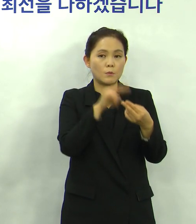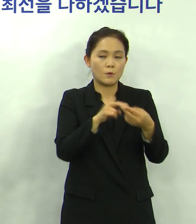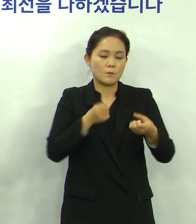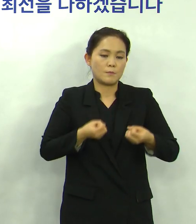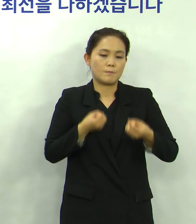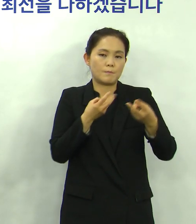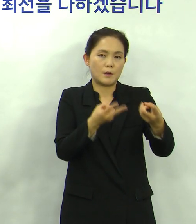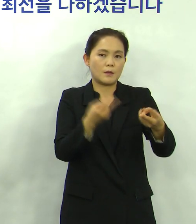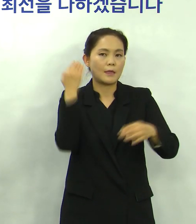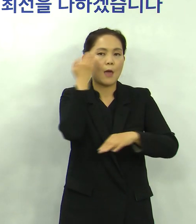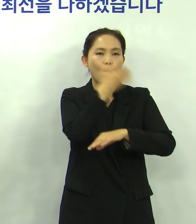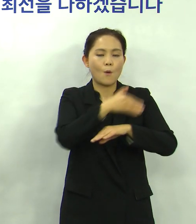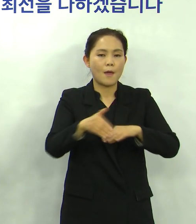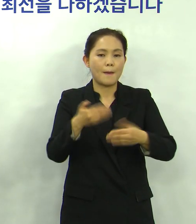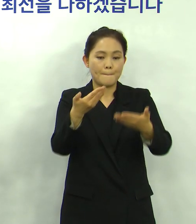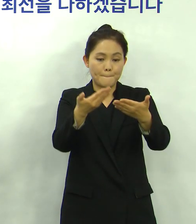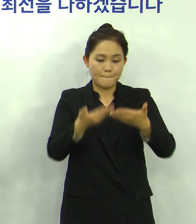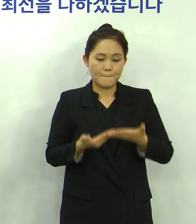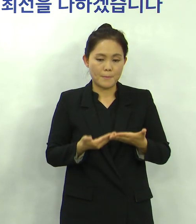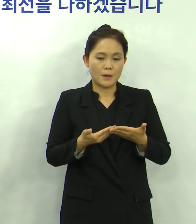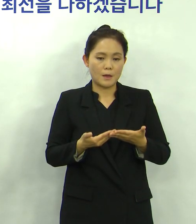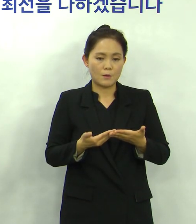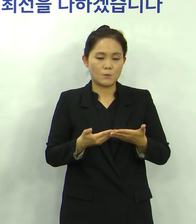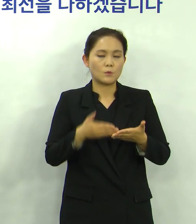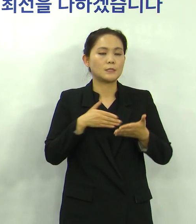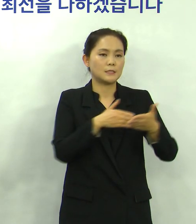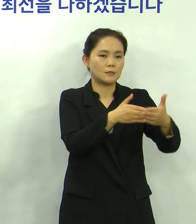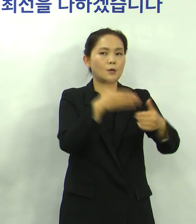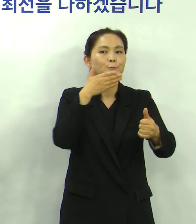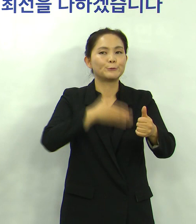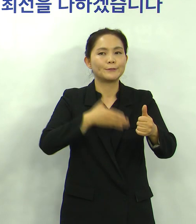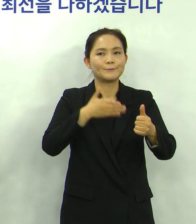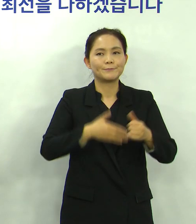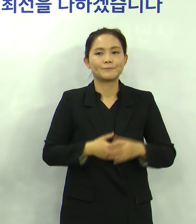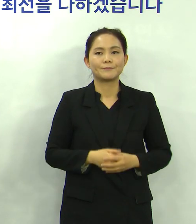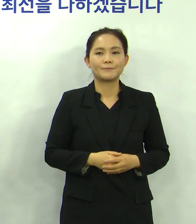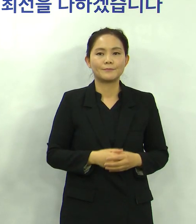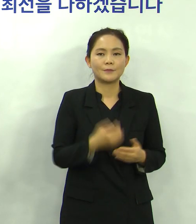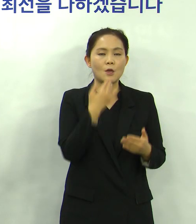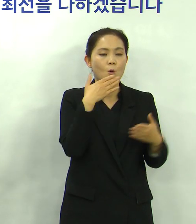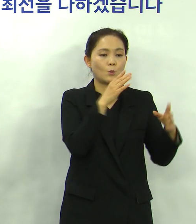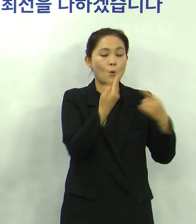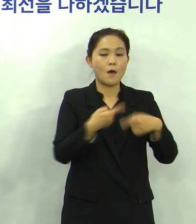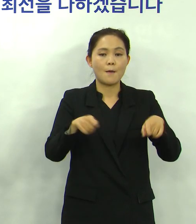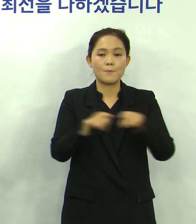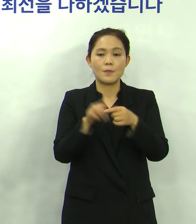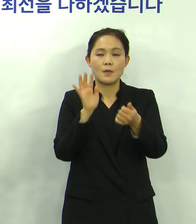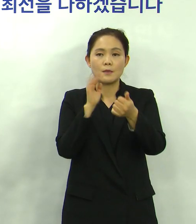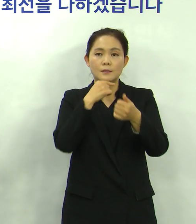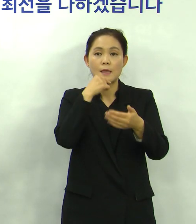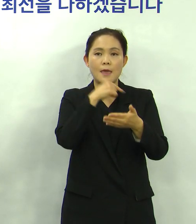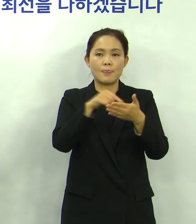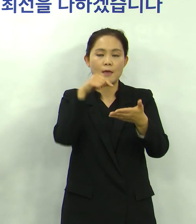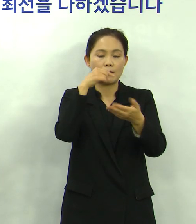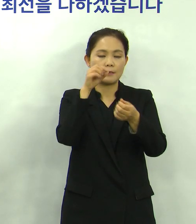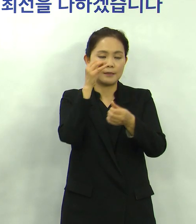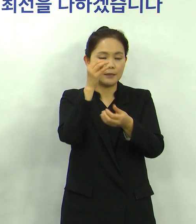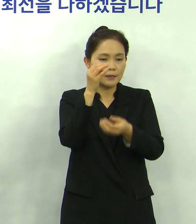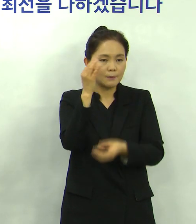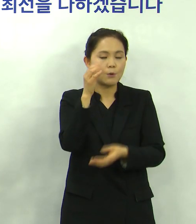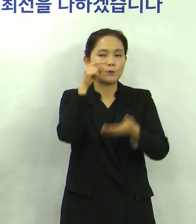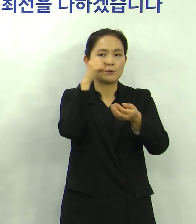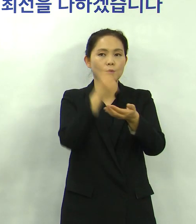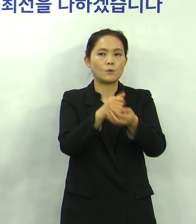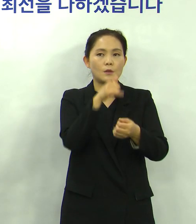보내드릴 계획이니 반드시 신청해 주시기 바랍니다 경기도와 함께 지원하는 재난기본소득은 이미 94